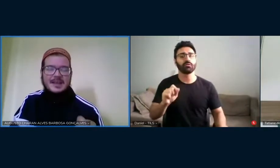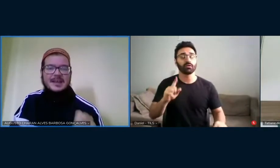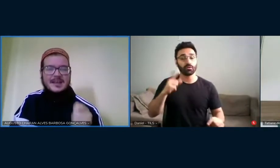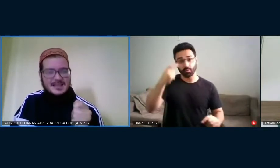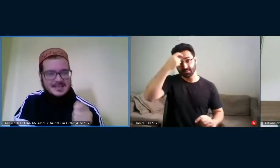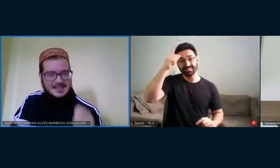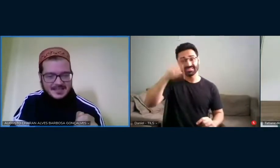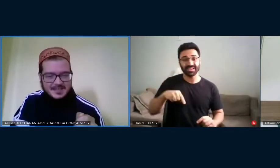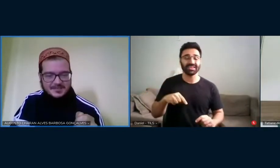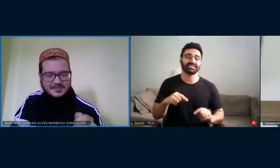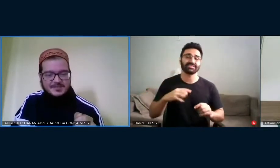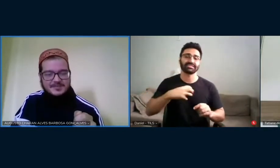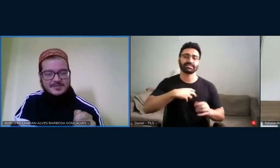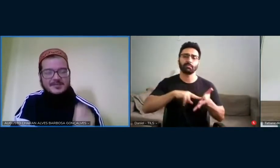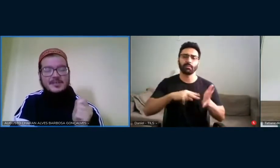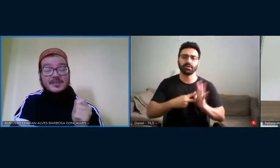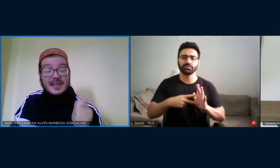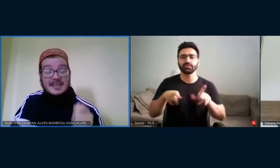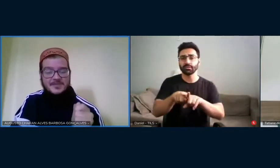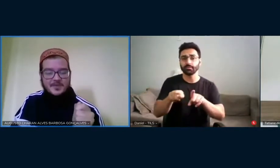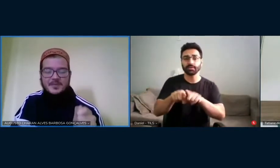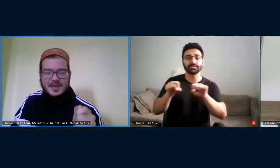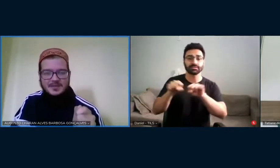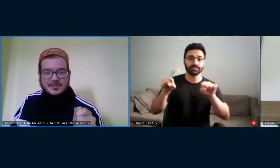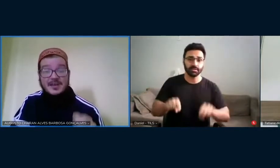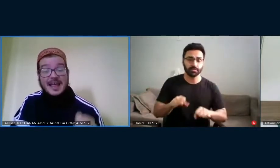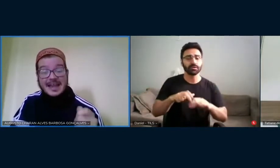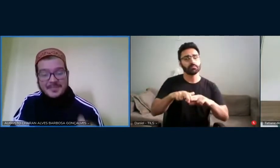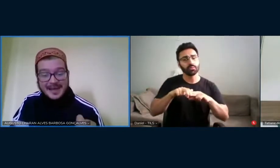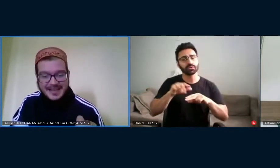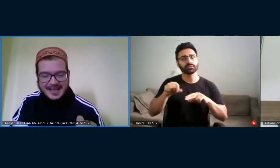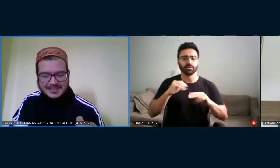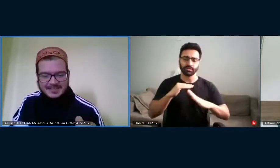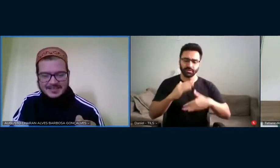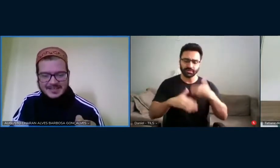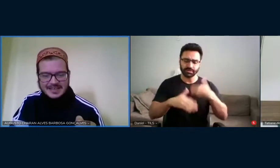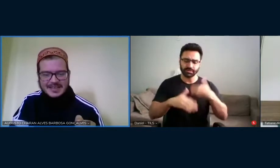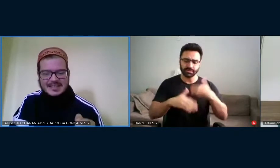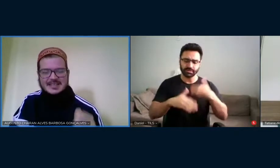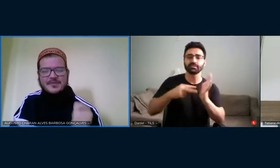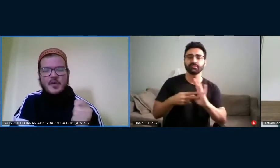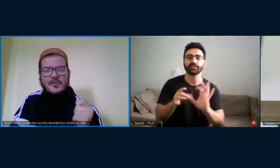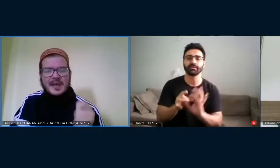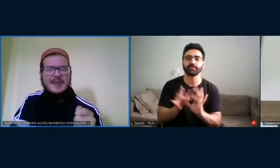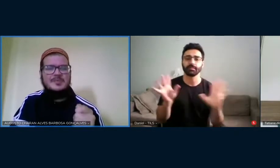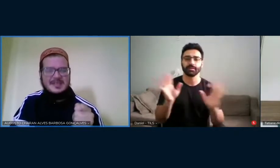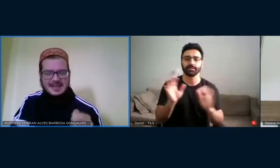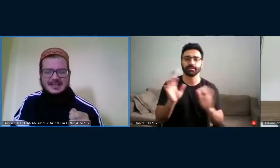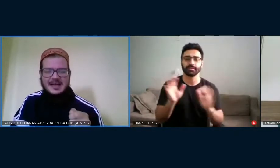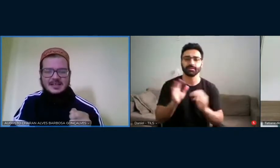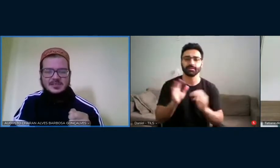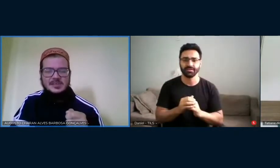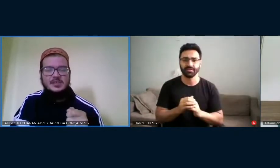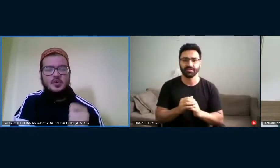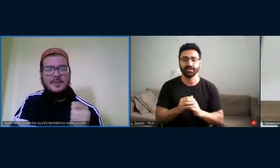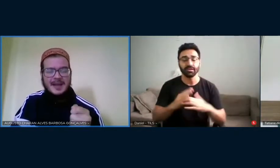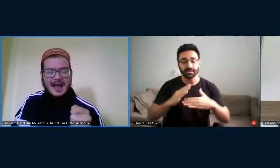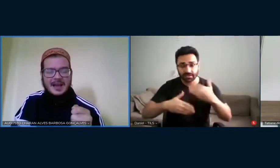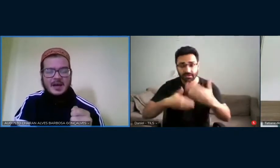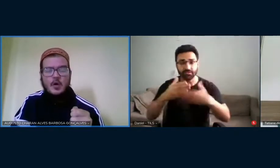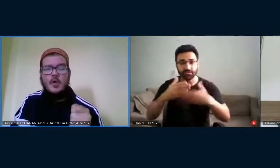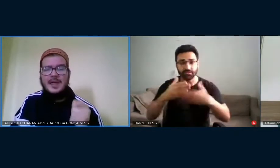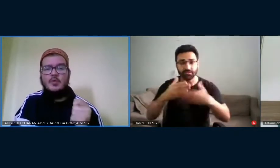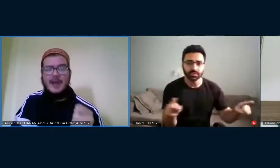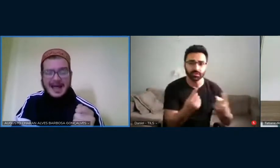nesse quesito, desenvolvimento é liberdade. Desenvolver a musicalidade e